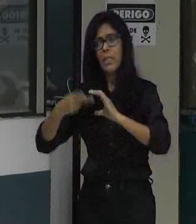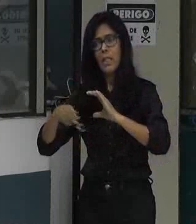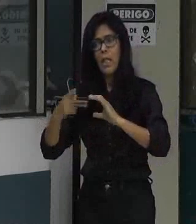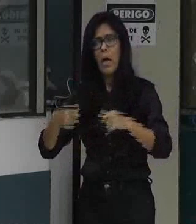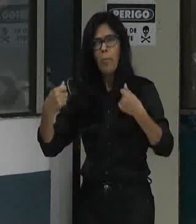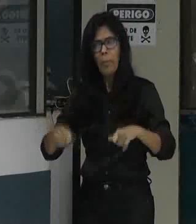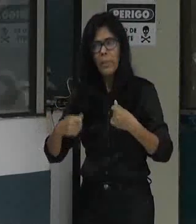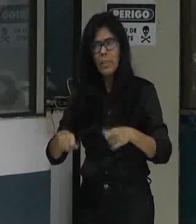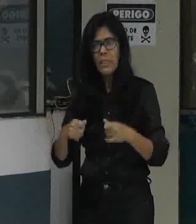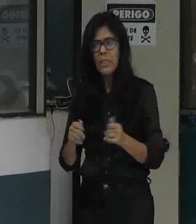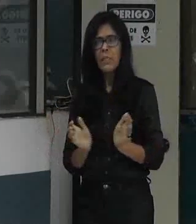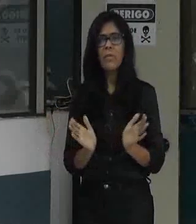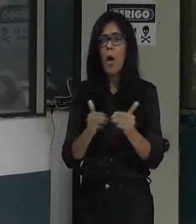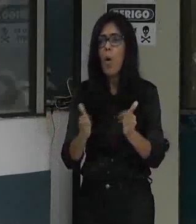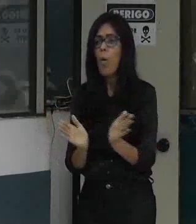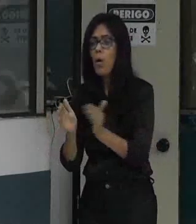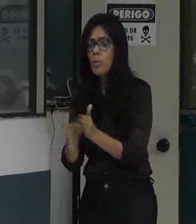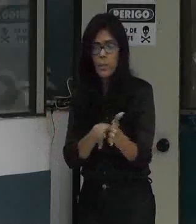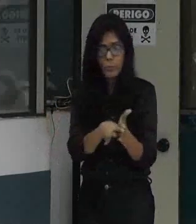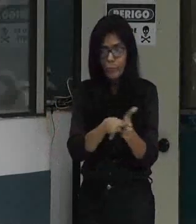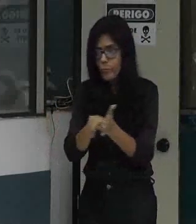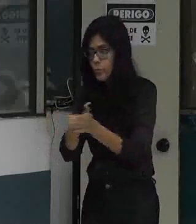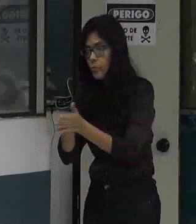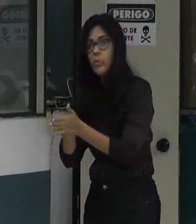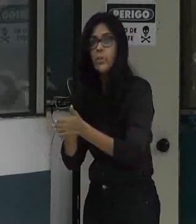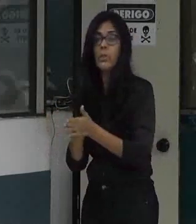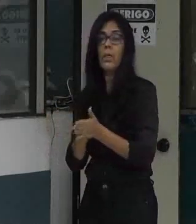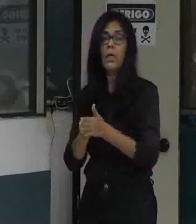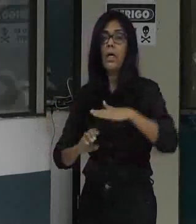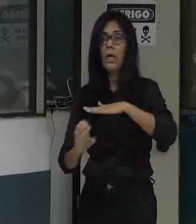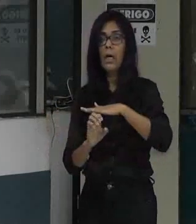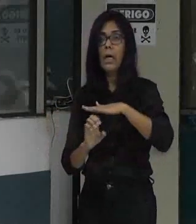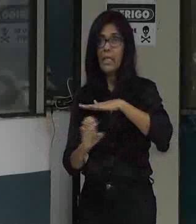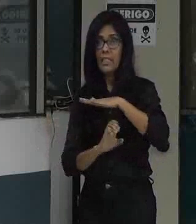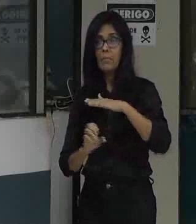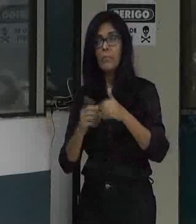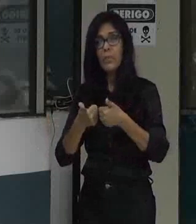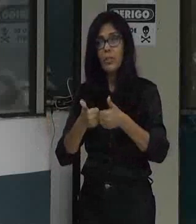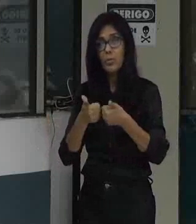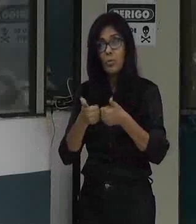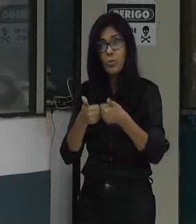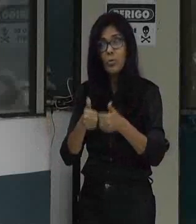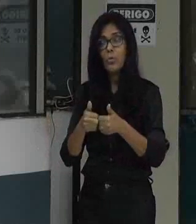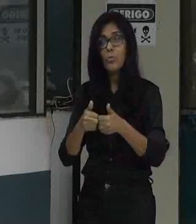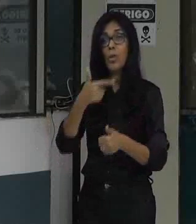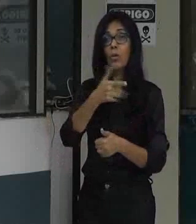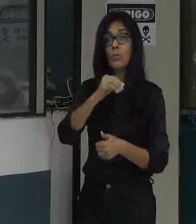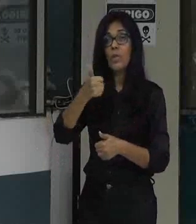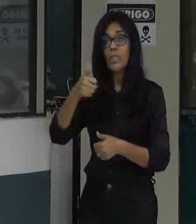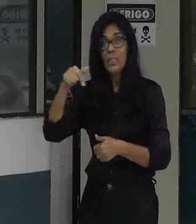para investigar as historias dos ônibus de 2017 2018 e 2019